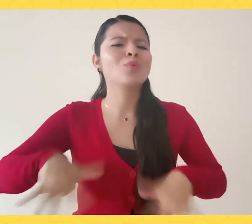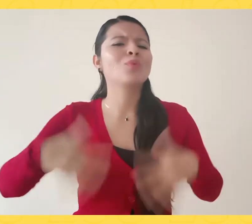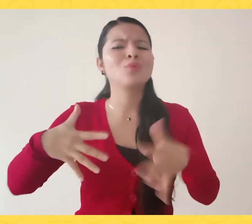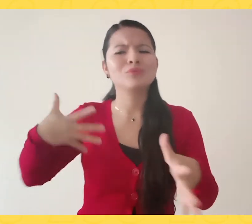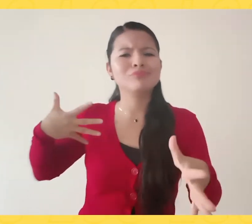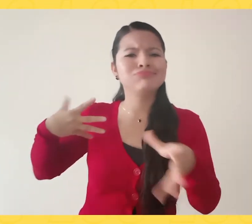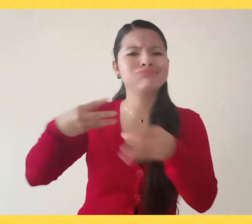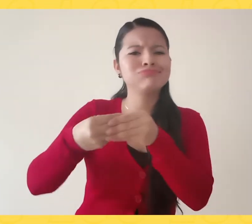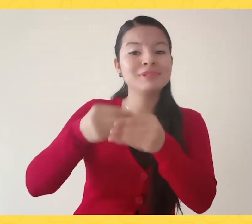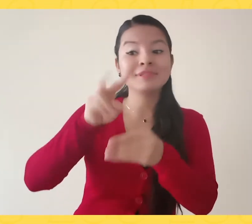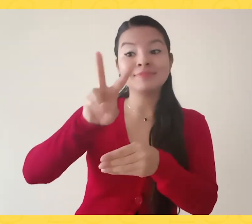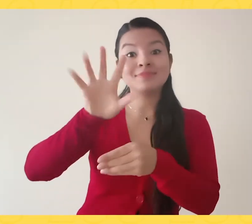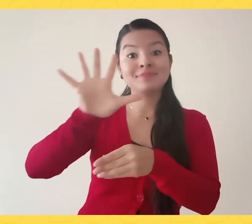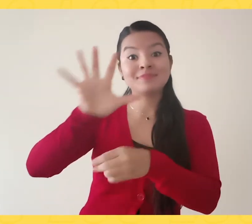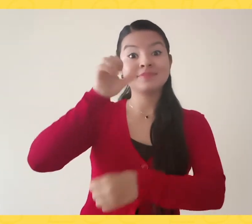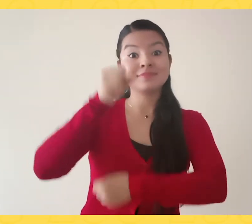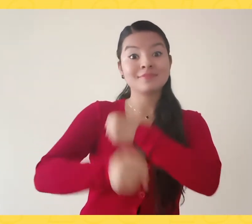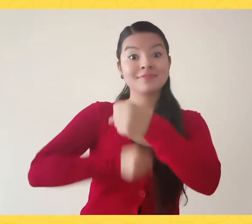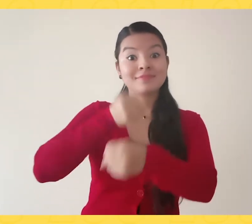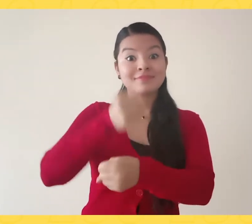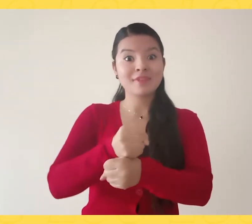25 años de la lengua de señas colombiana.